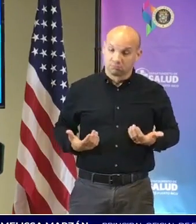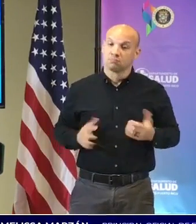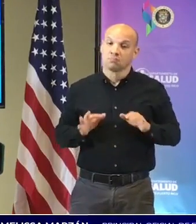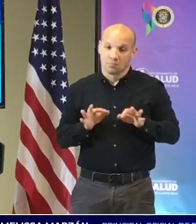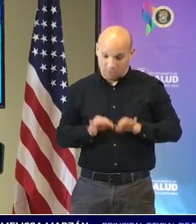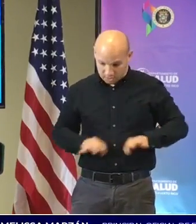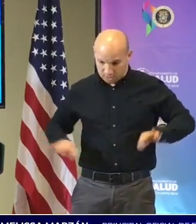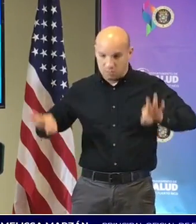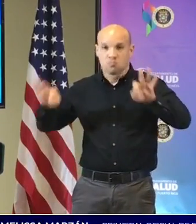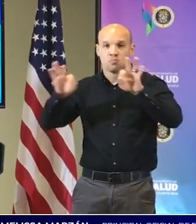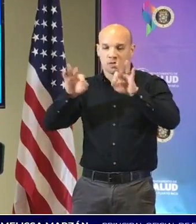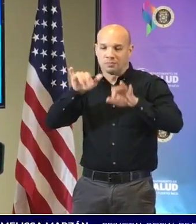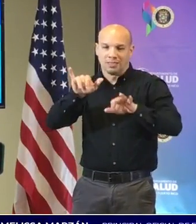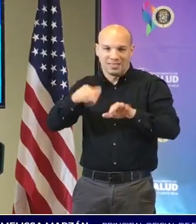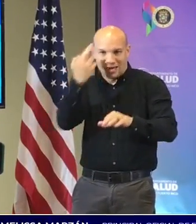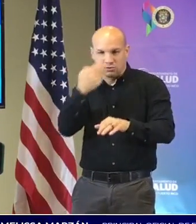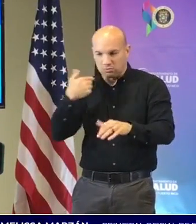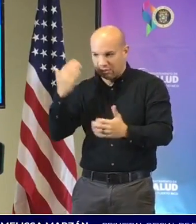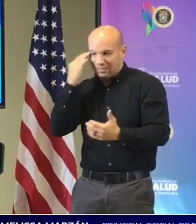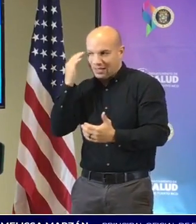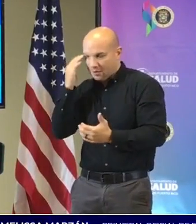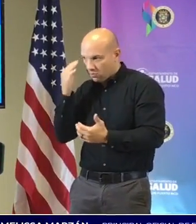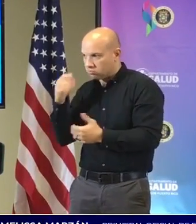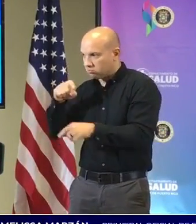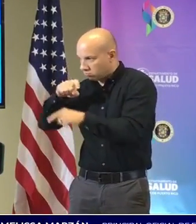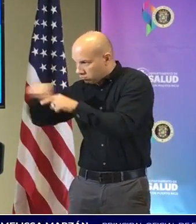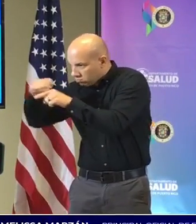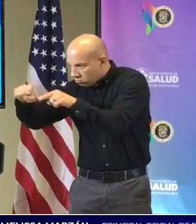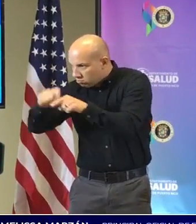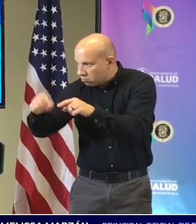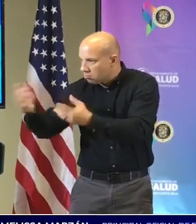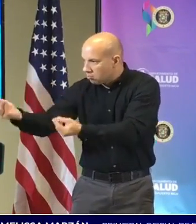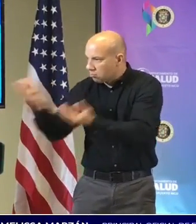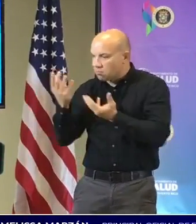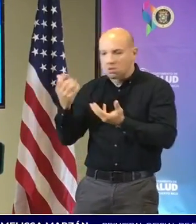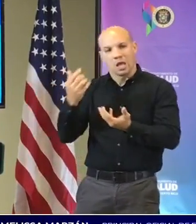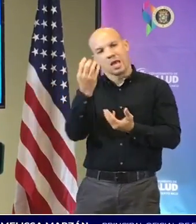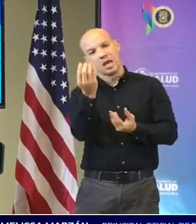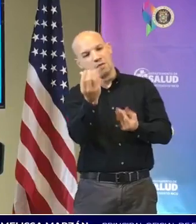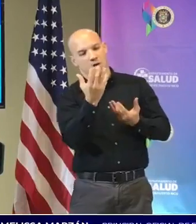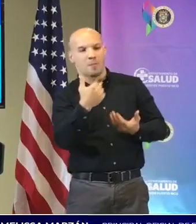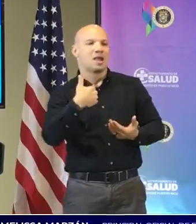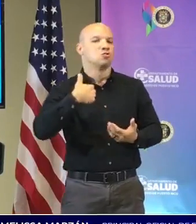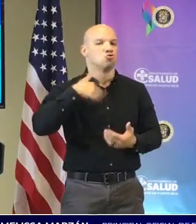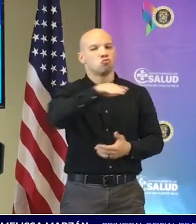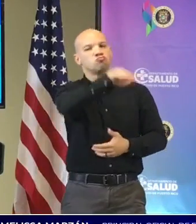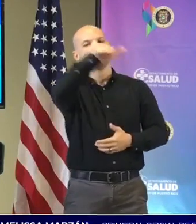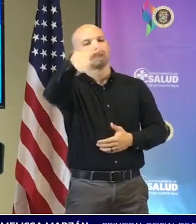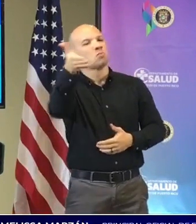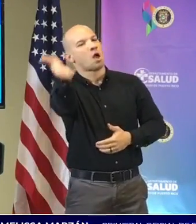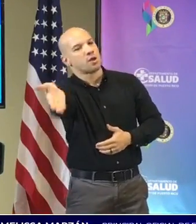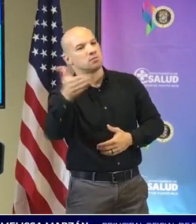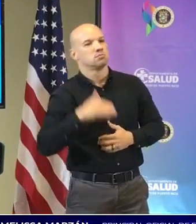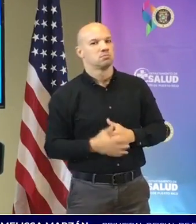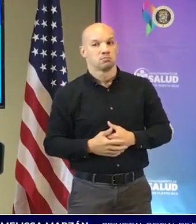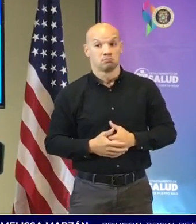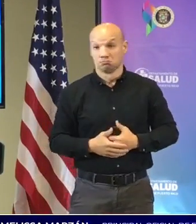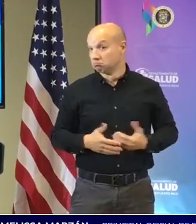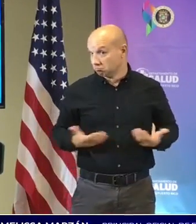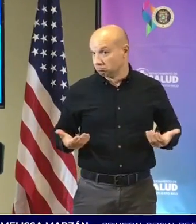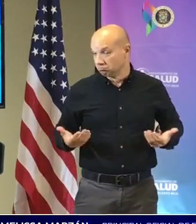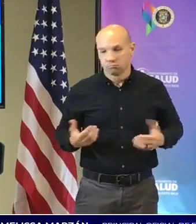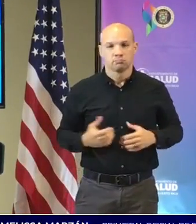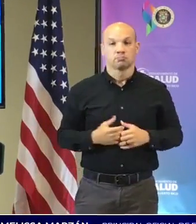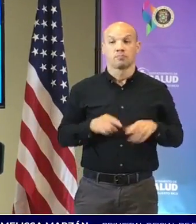la información que sabemos que 423 personas cuando las llamamos nos dijeron mira yo participé de este evento ahora bien igualmente durante